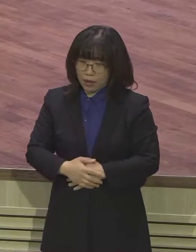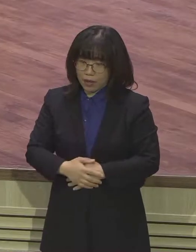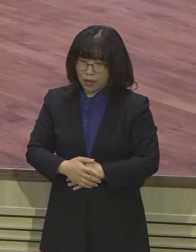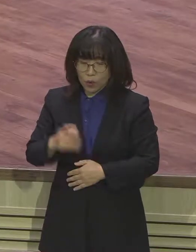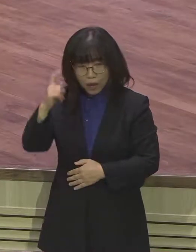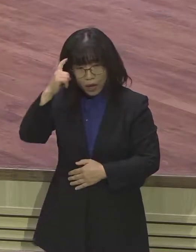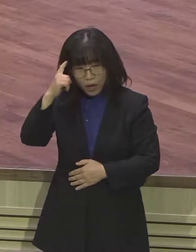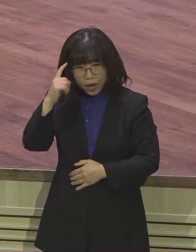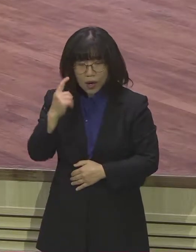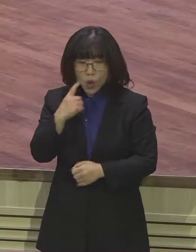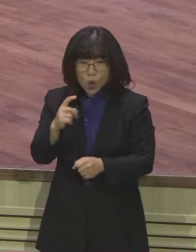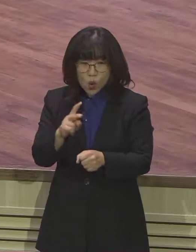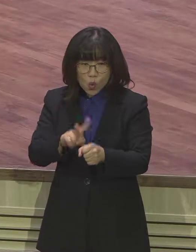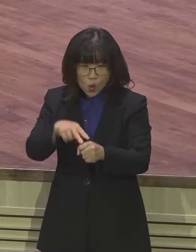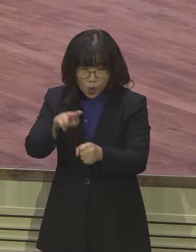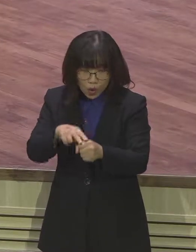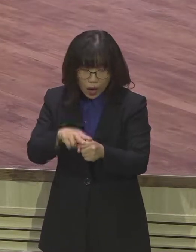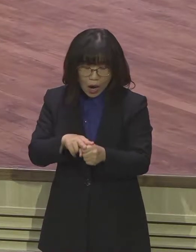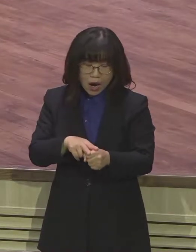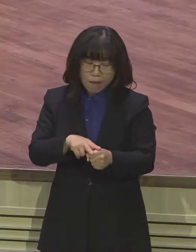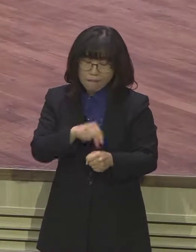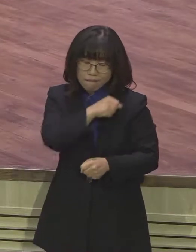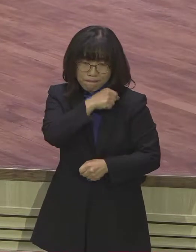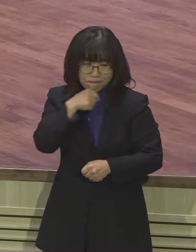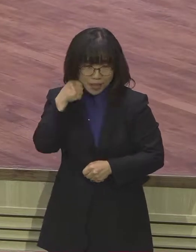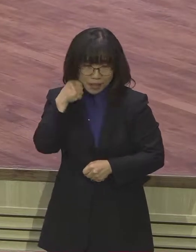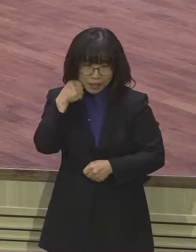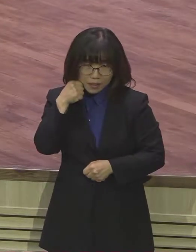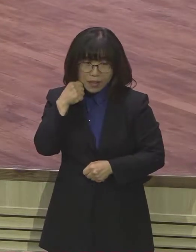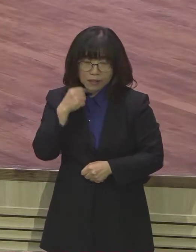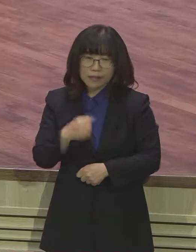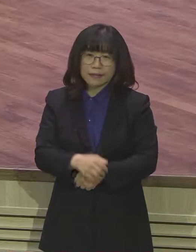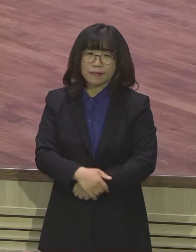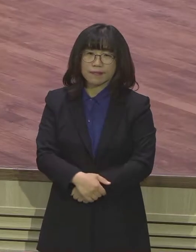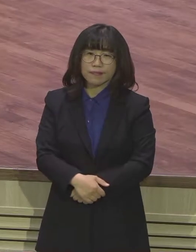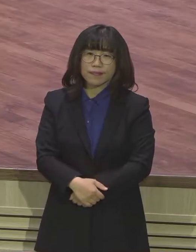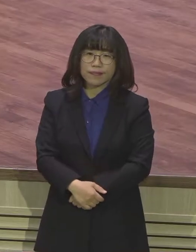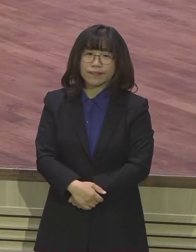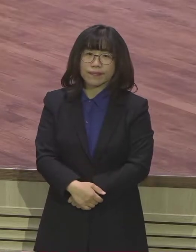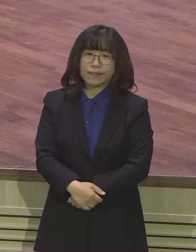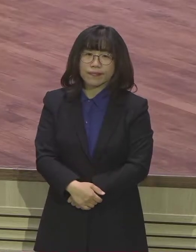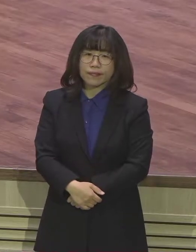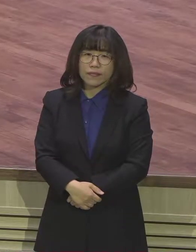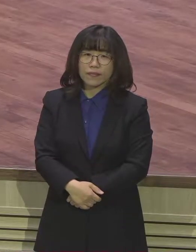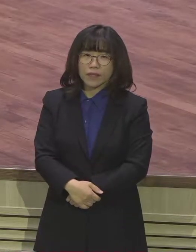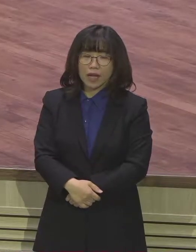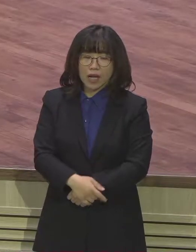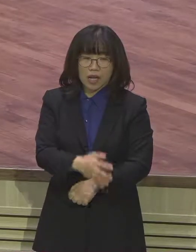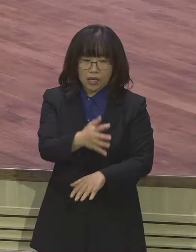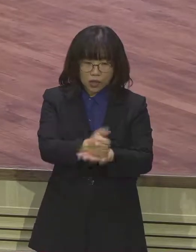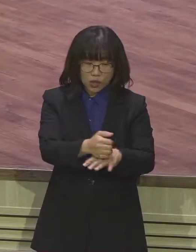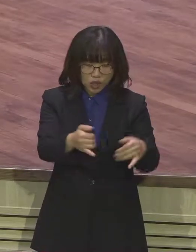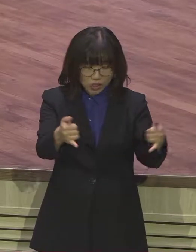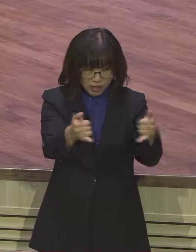코카콜라의 맛은 전 세계 맛이 다 똑같거든요 자 코카콜라는 전쟁과 죽음의 또 포로 위기 속에 있지만